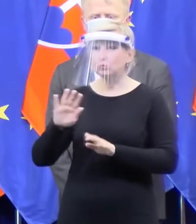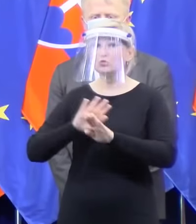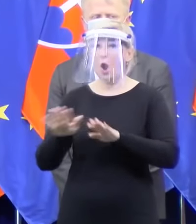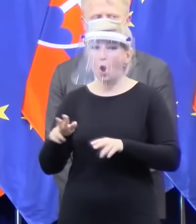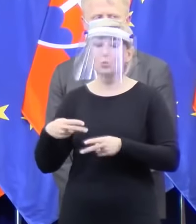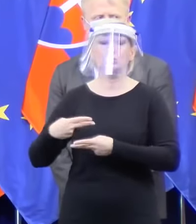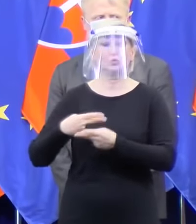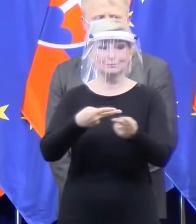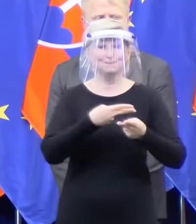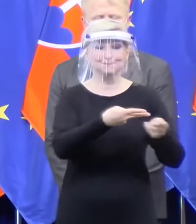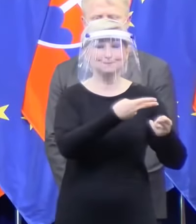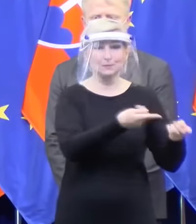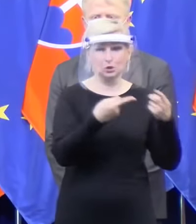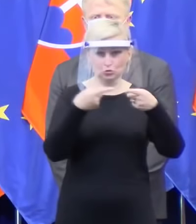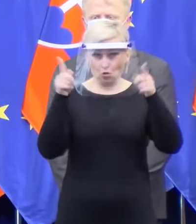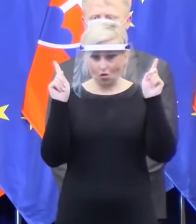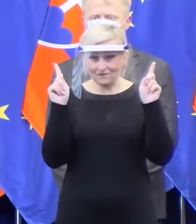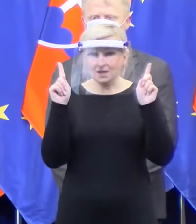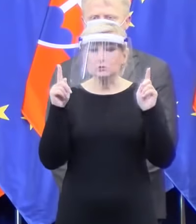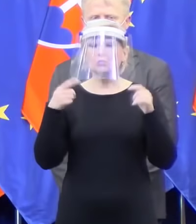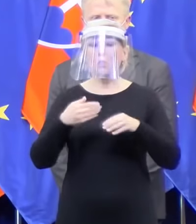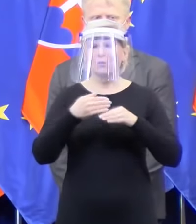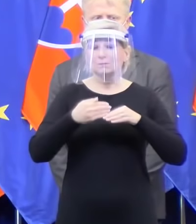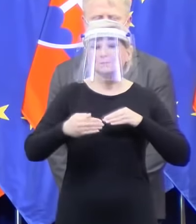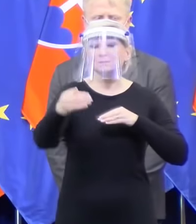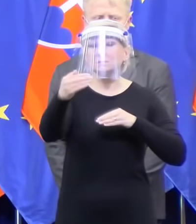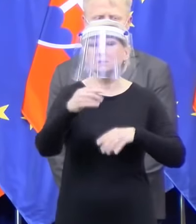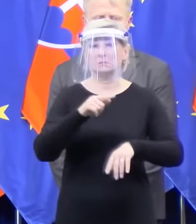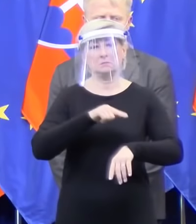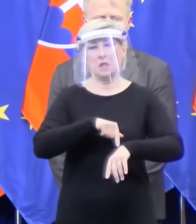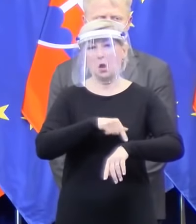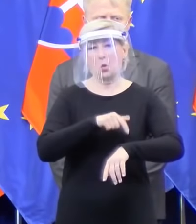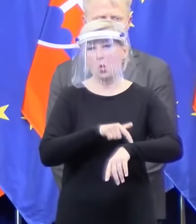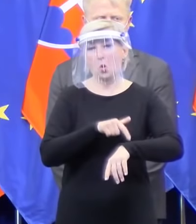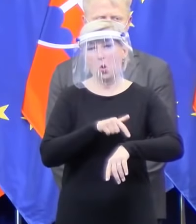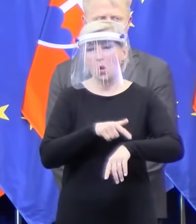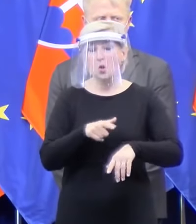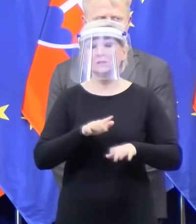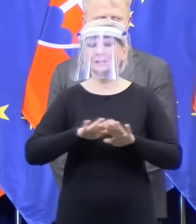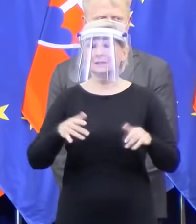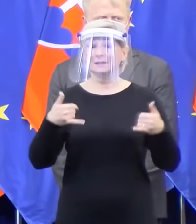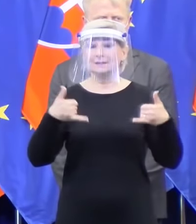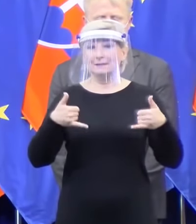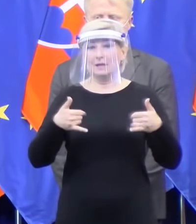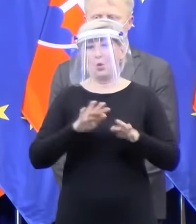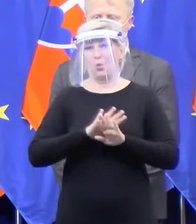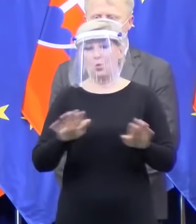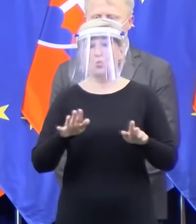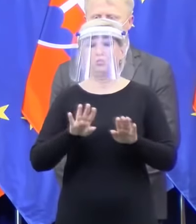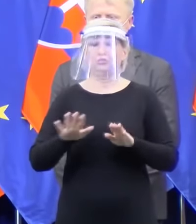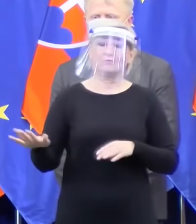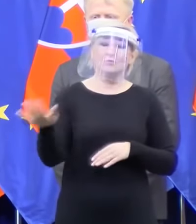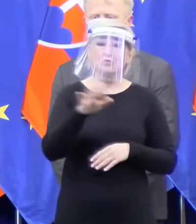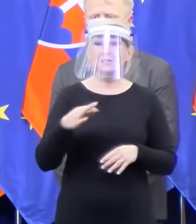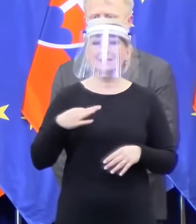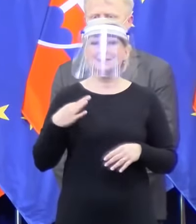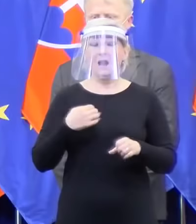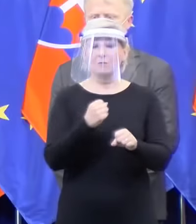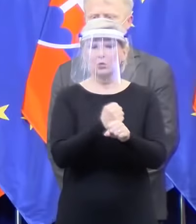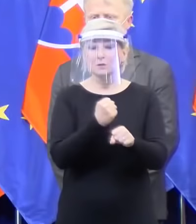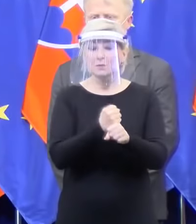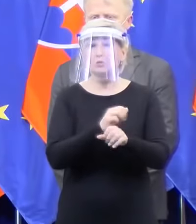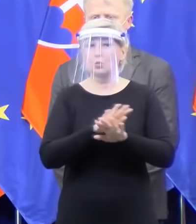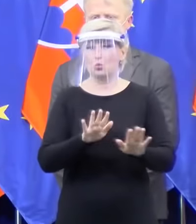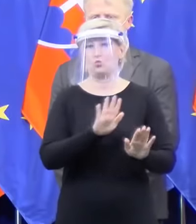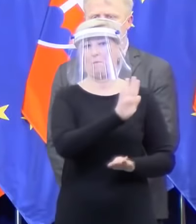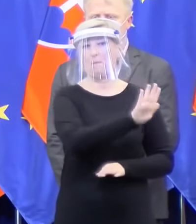najskôr v najbližších hodinách po Slovensku tento respirátor všetci títo zdravotnícki pracovníci mali k dispozícii.